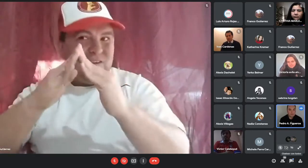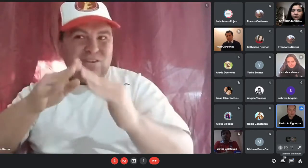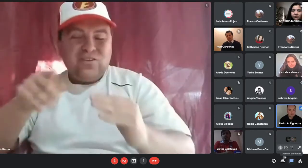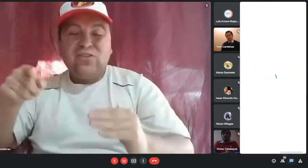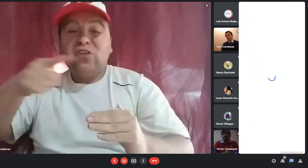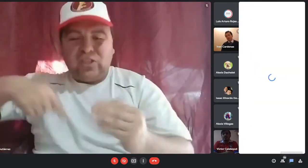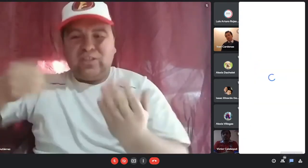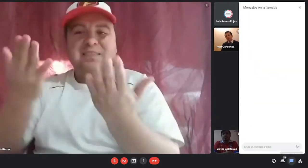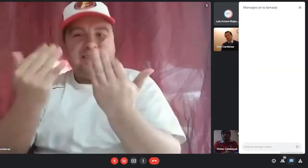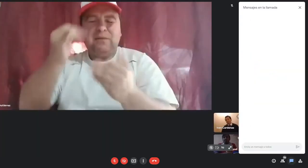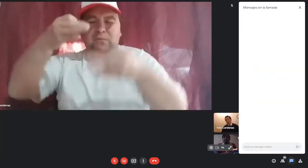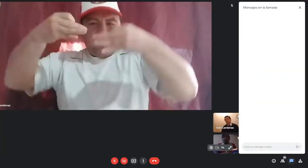vivienda